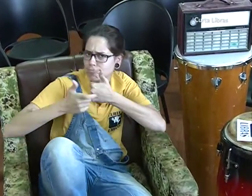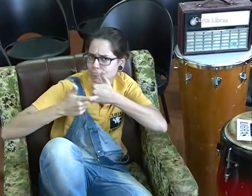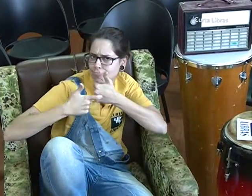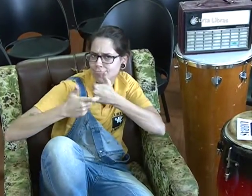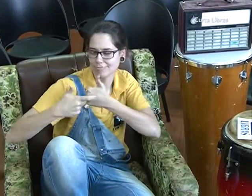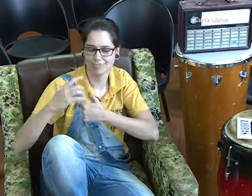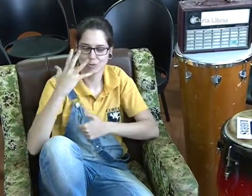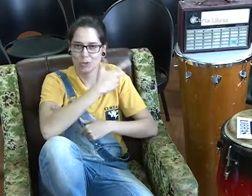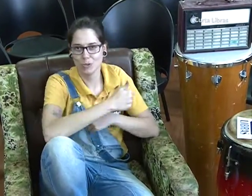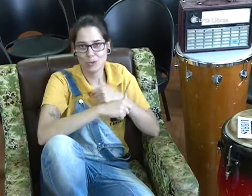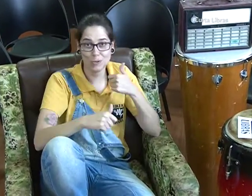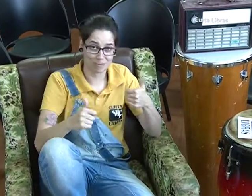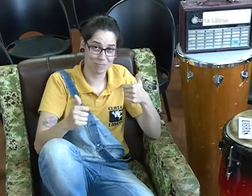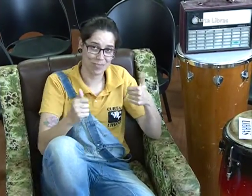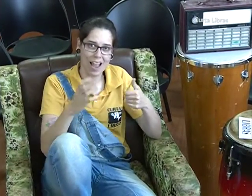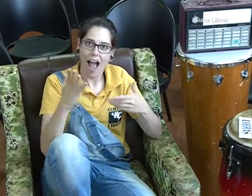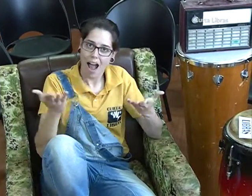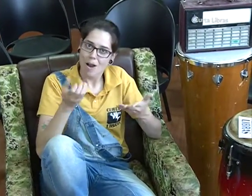porque vai ser tudo muito lindo. Bem-vindos!